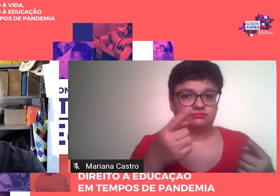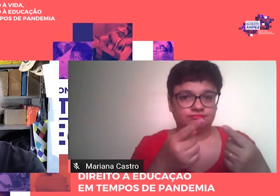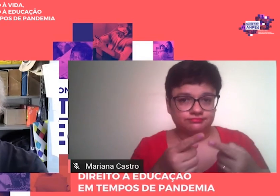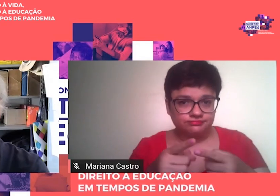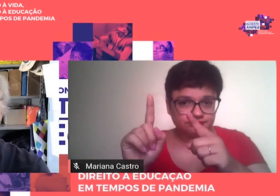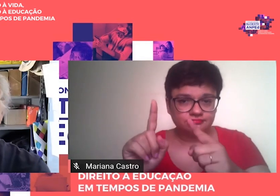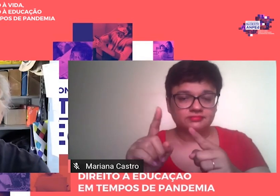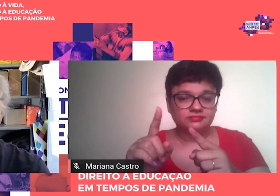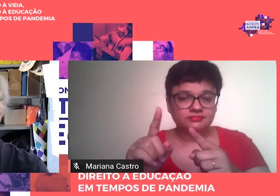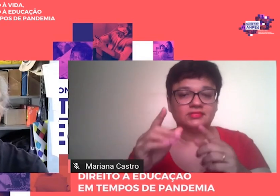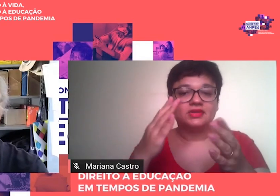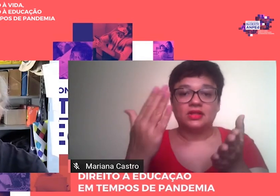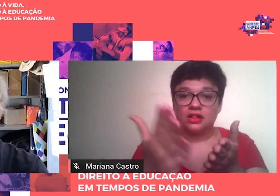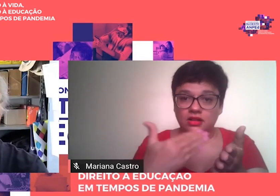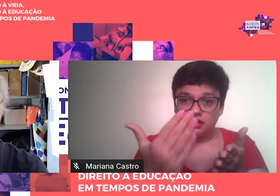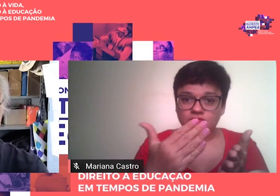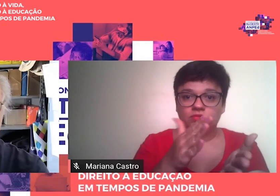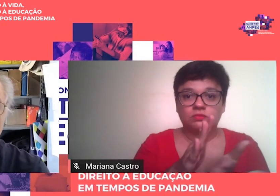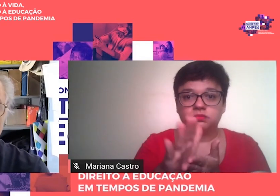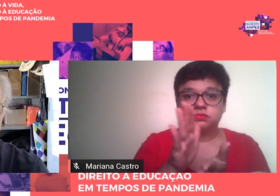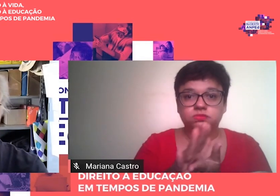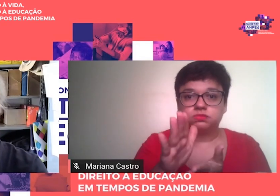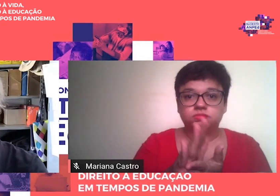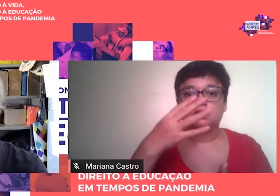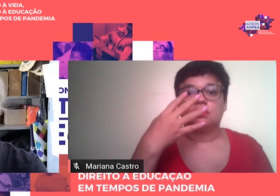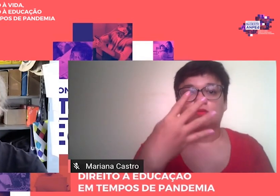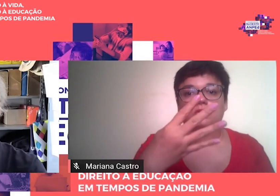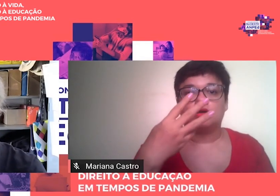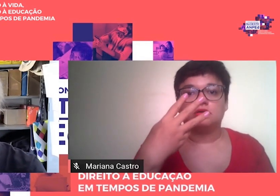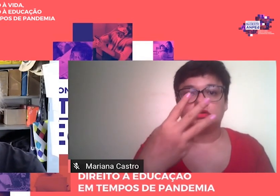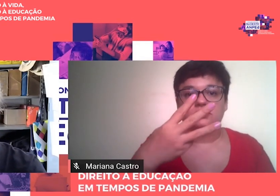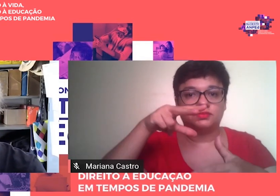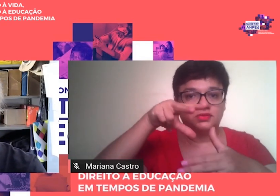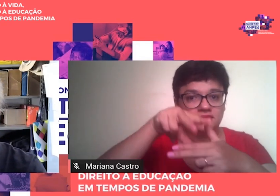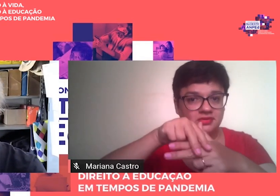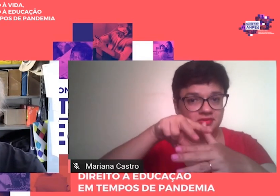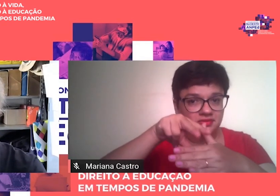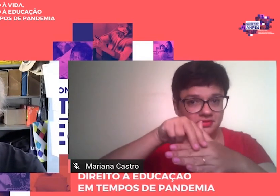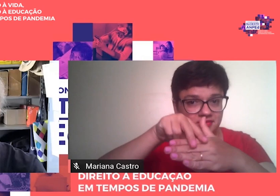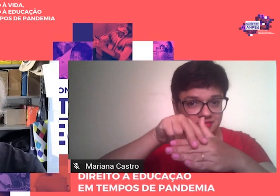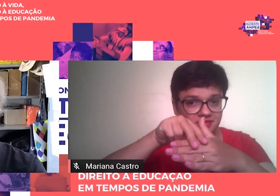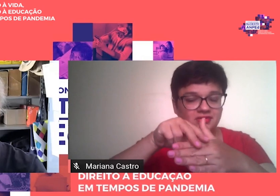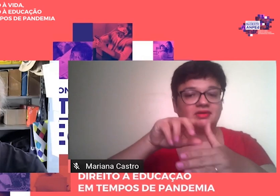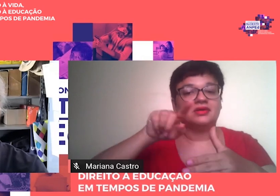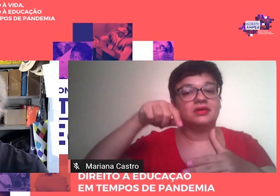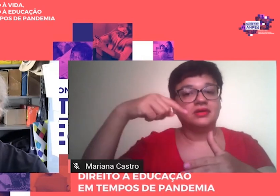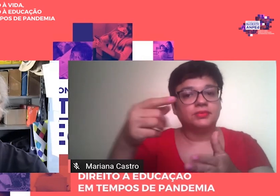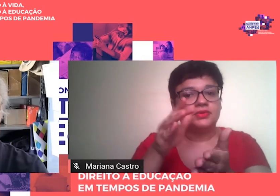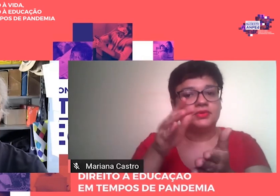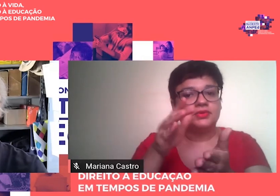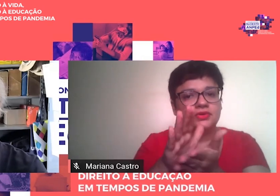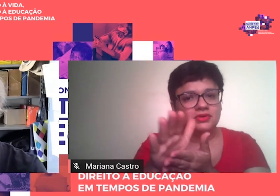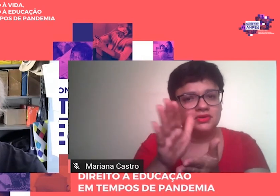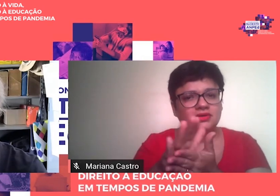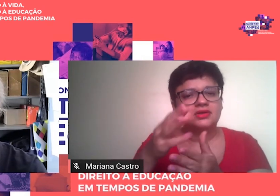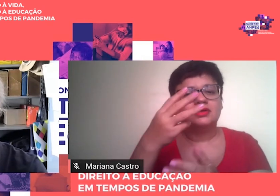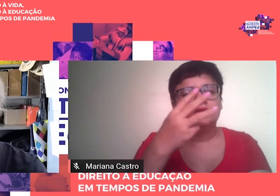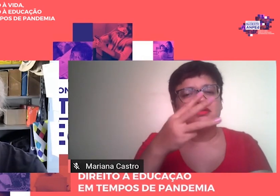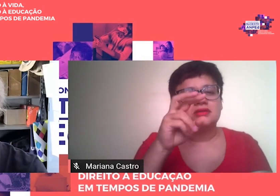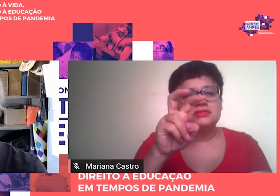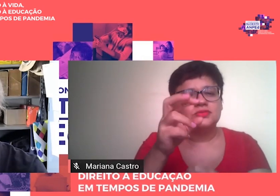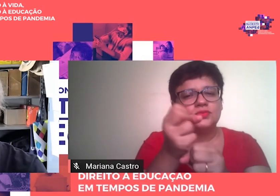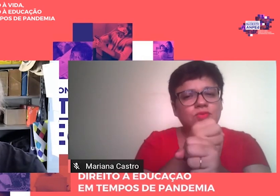edição em 2018, com versões impressa e digital depois de 35 anos de